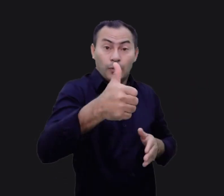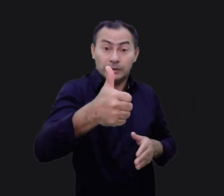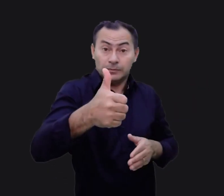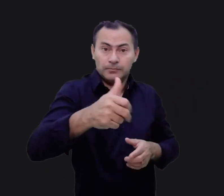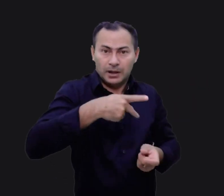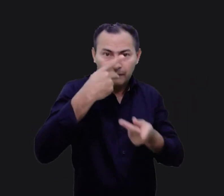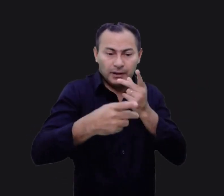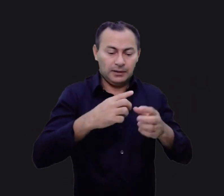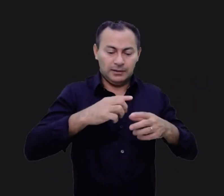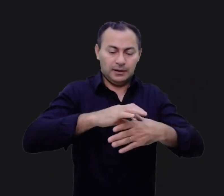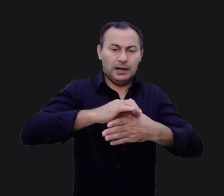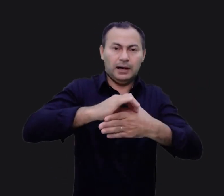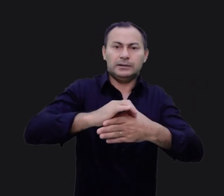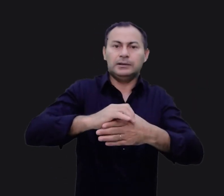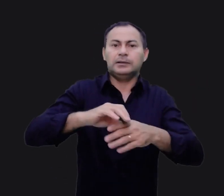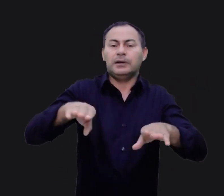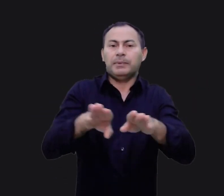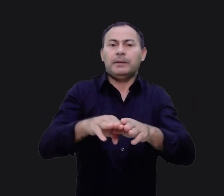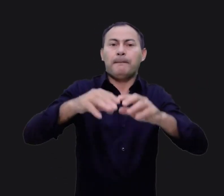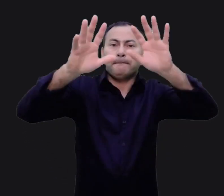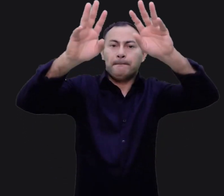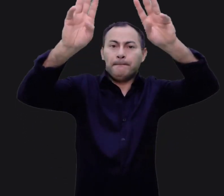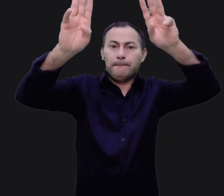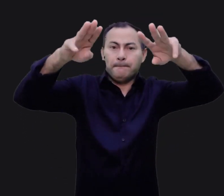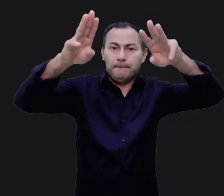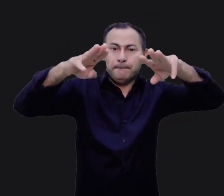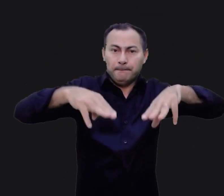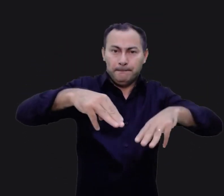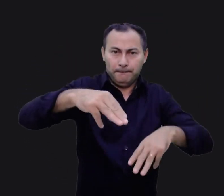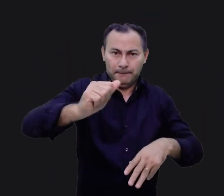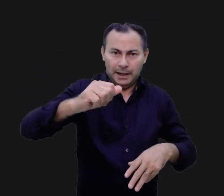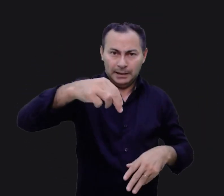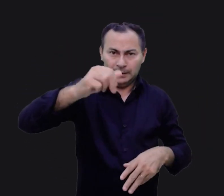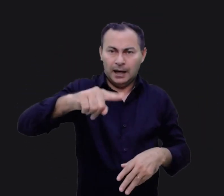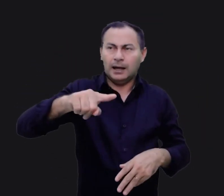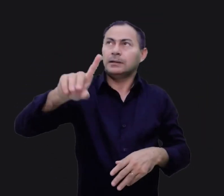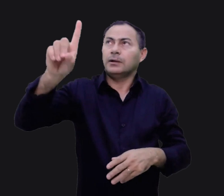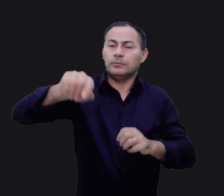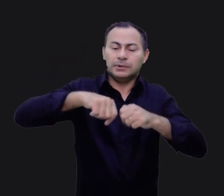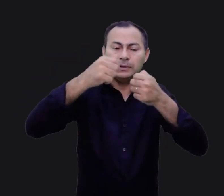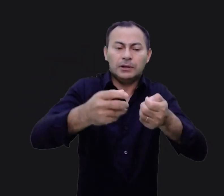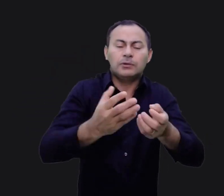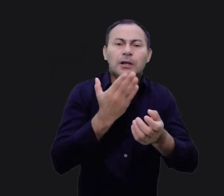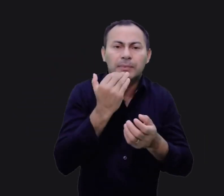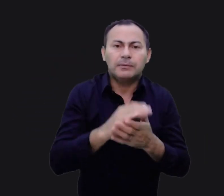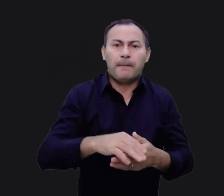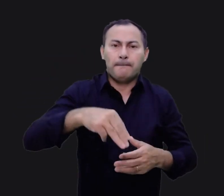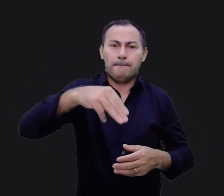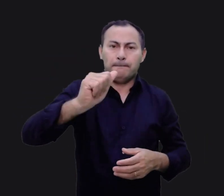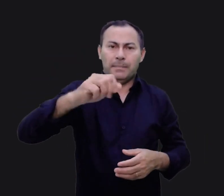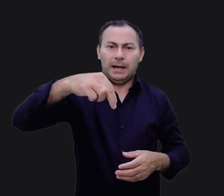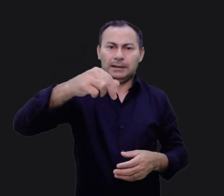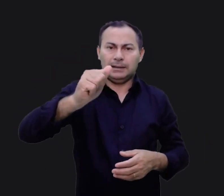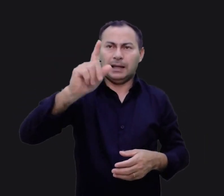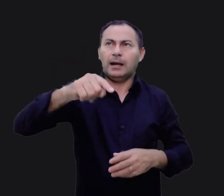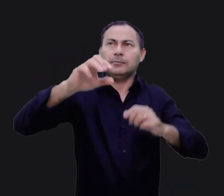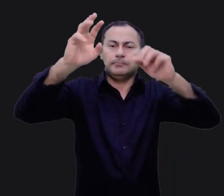que fala sobre a carne e o maná. Deus os alimentou sobrenaturalmente com o maná. Em hebraico, o maná quer